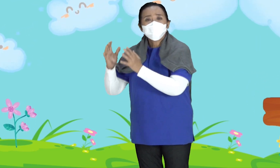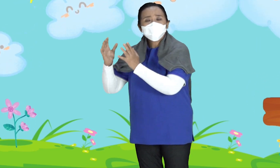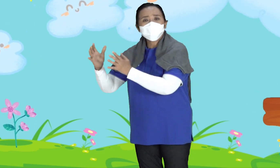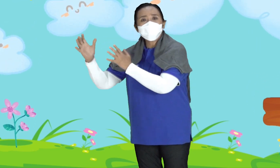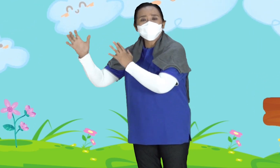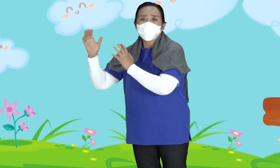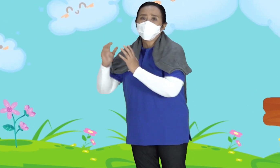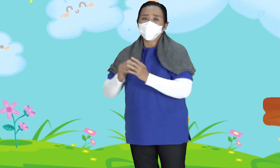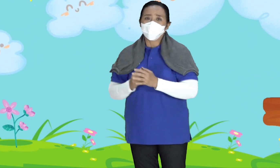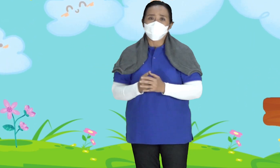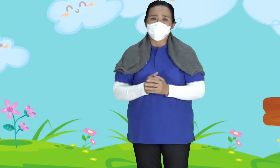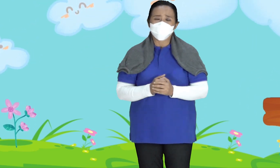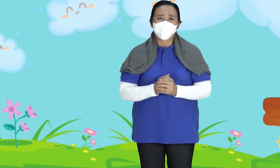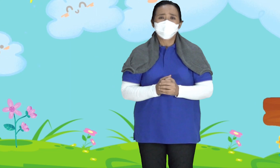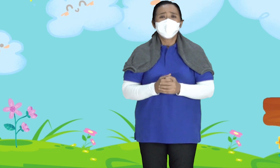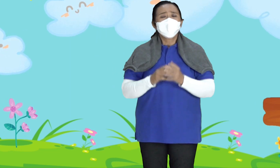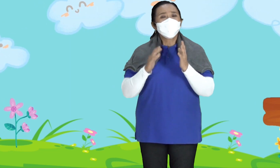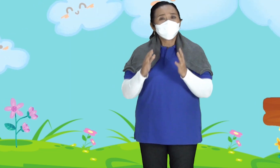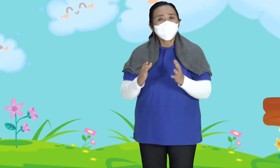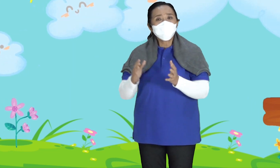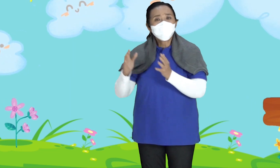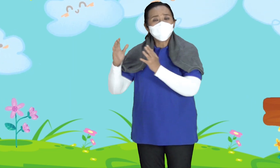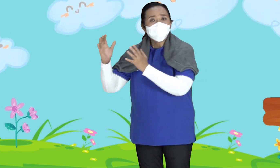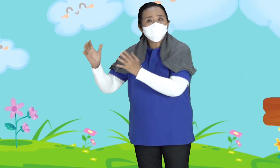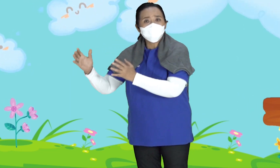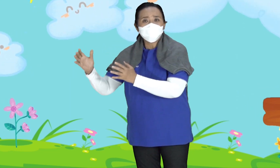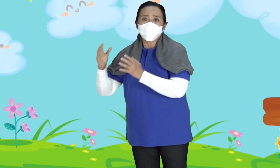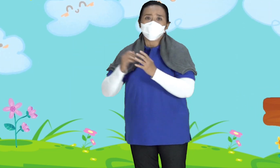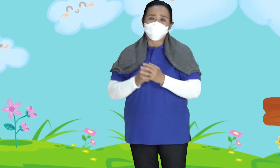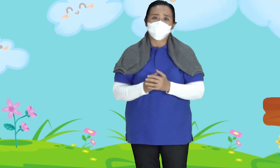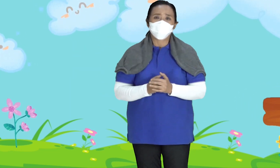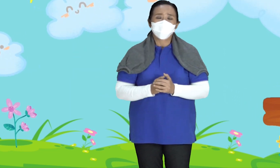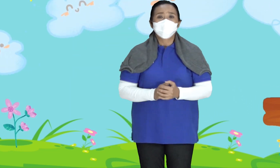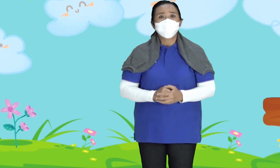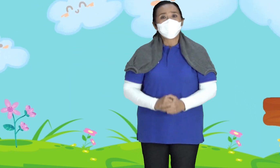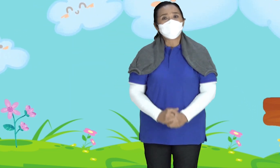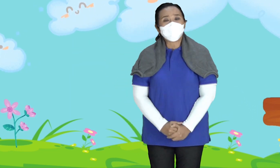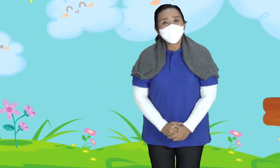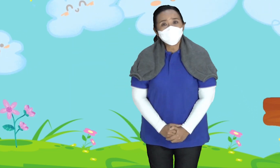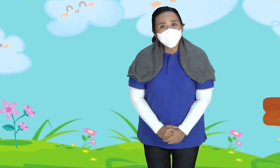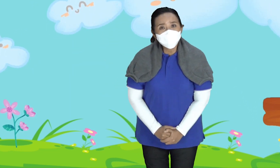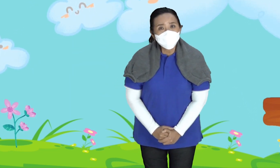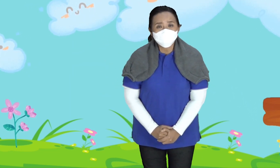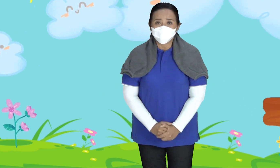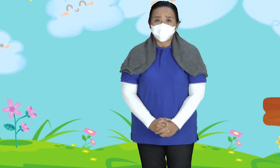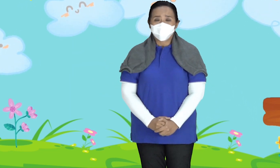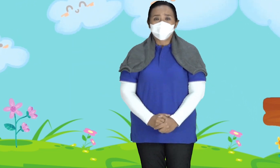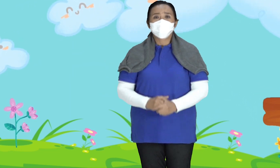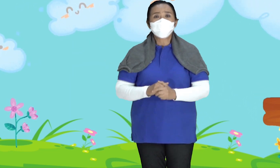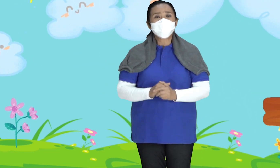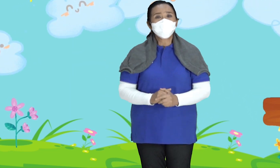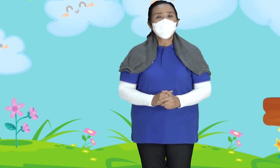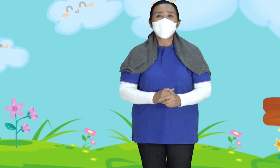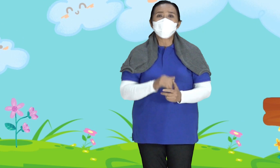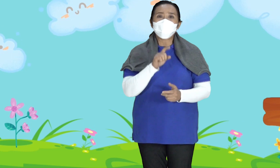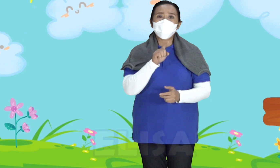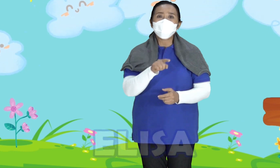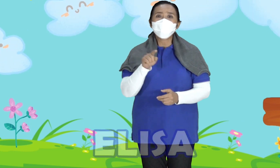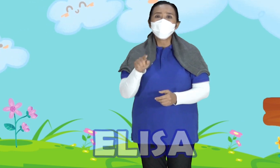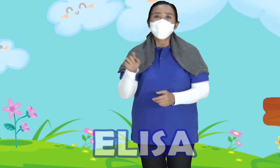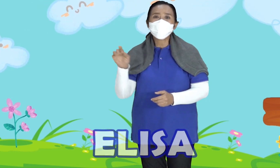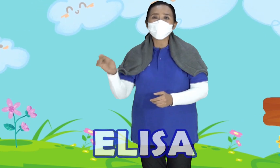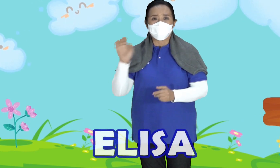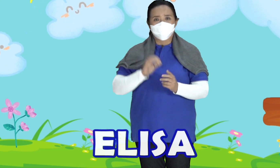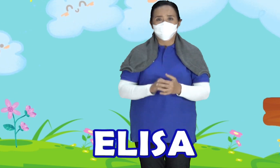Pergi kemana pun juga Setia mendampinginya Siapakah namanya Namanya adalah